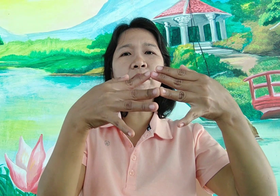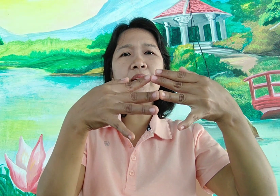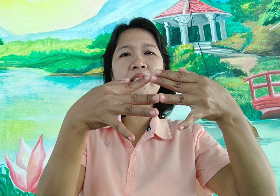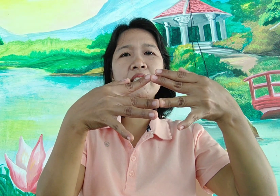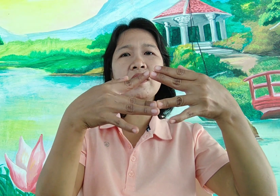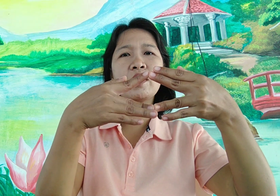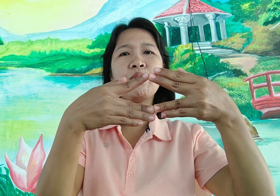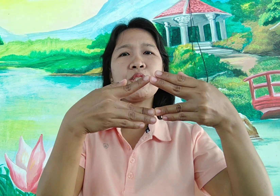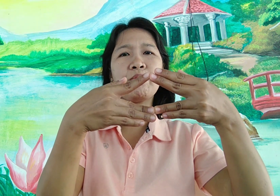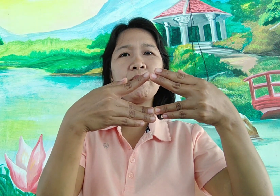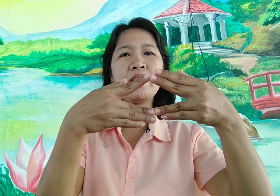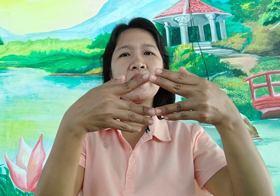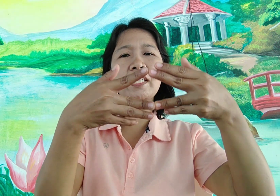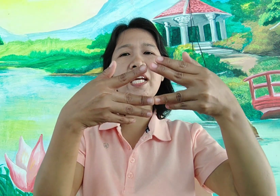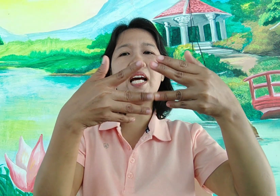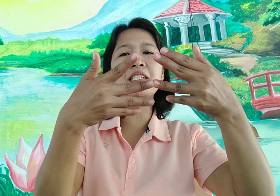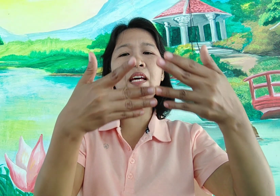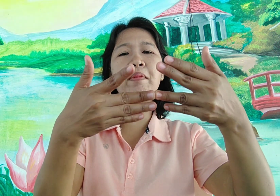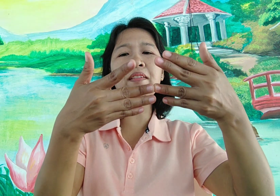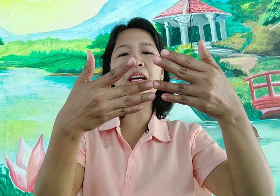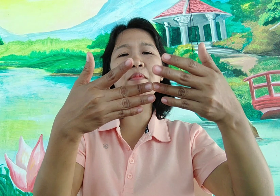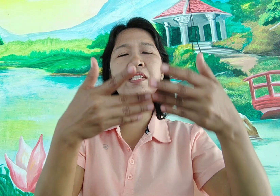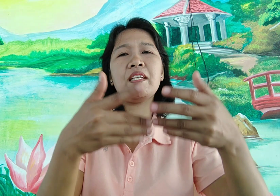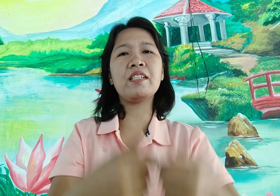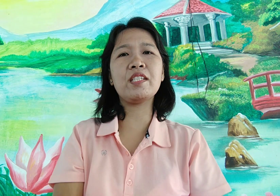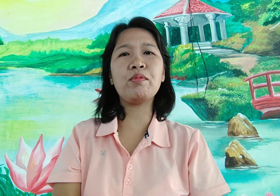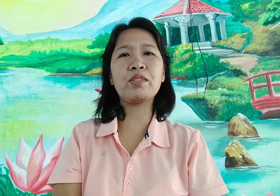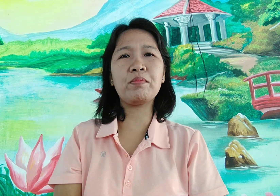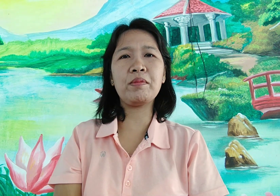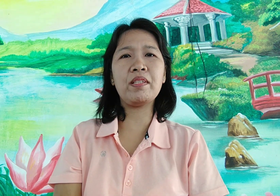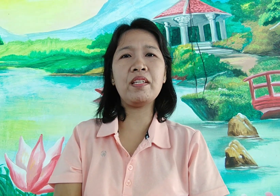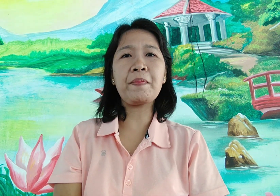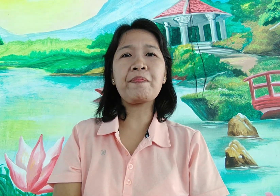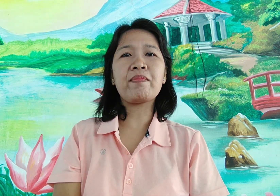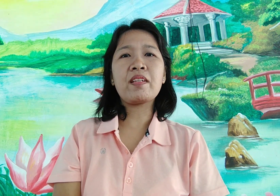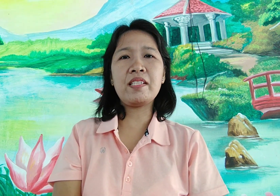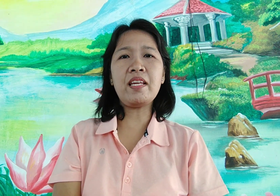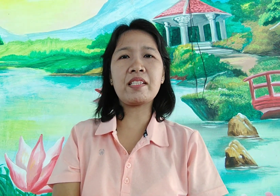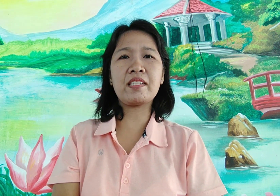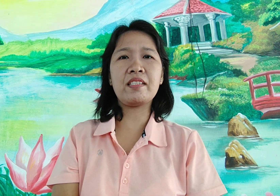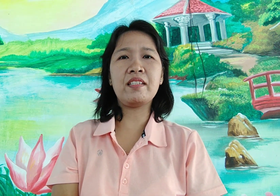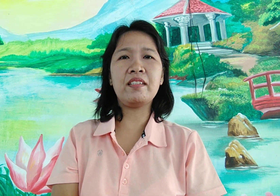plus 6 is equals to 56 kaya ang 7 times 8 is equals to 56 okay,